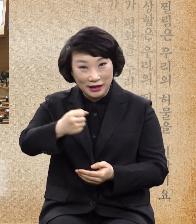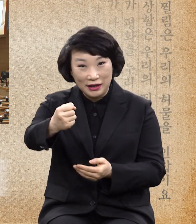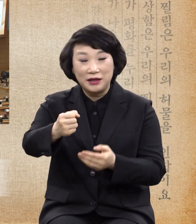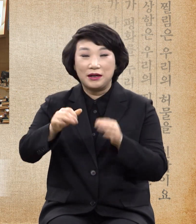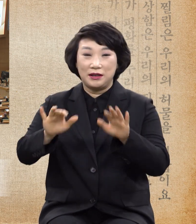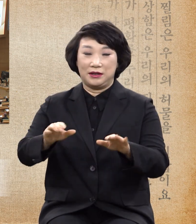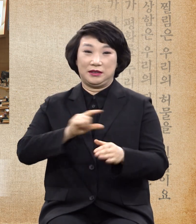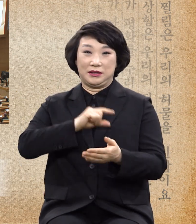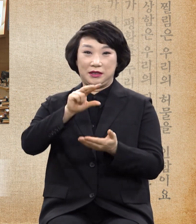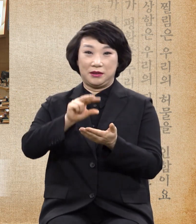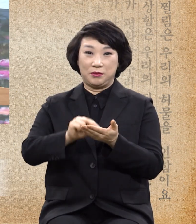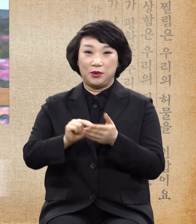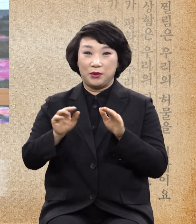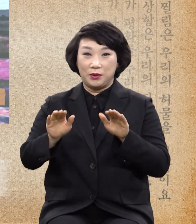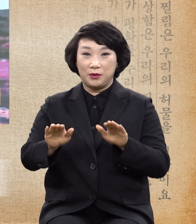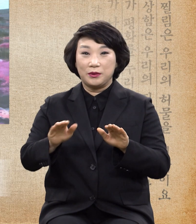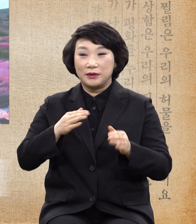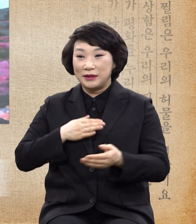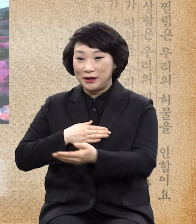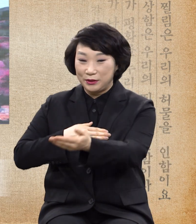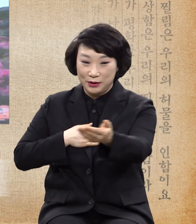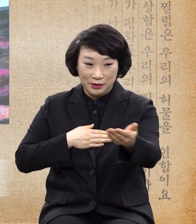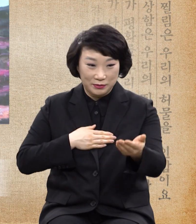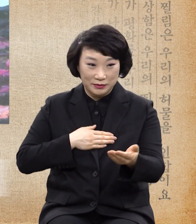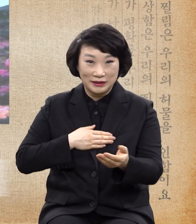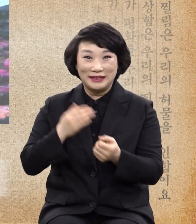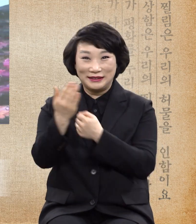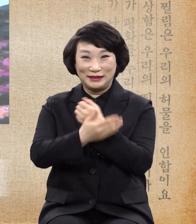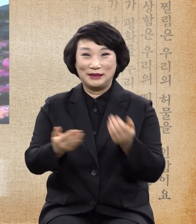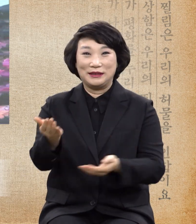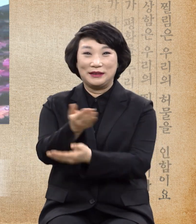같은 제목으로 은혜를 나누고자 합니다